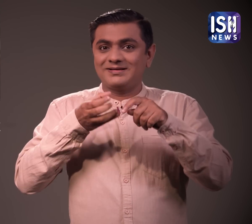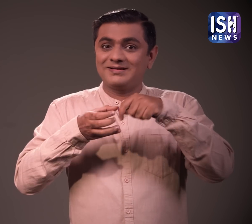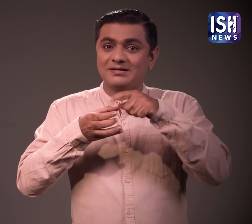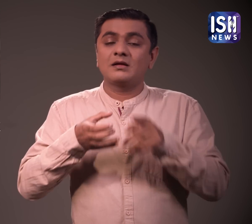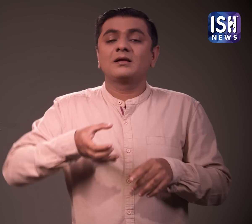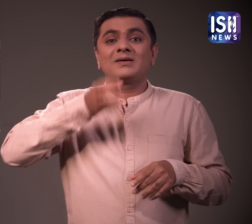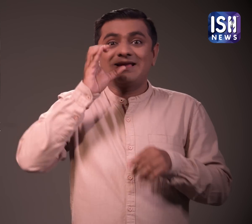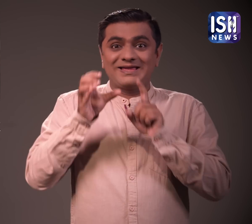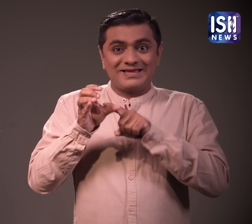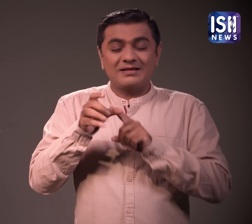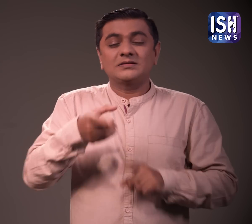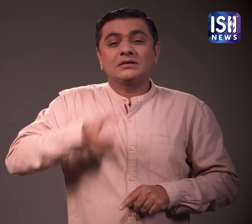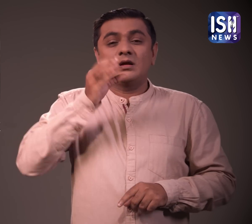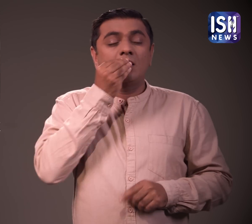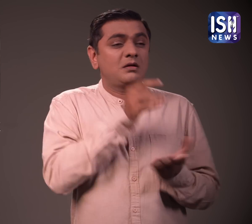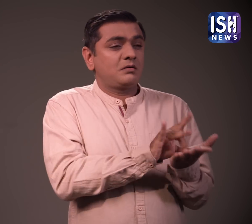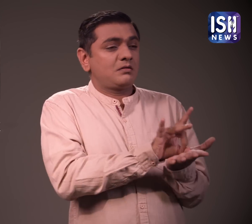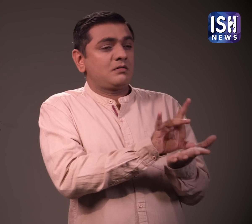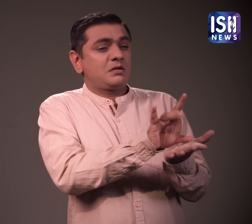प्रोटीन सप्लिमेंट लेना बिलकुल भी फाइदमन नहीं है